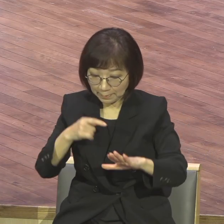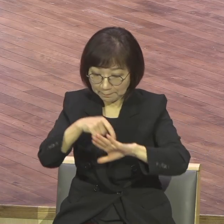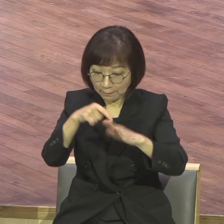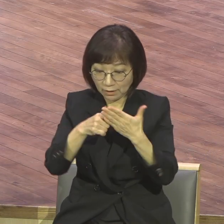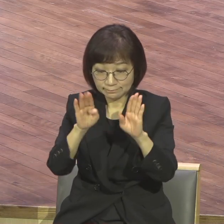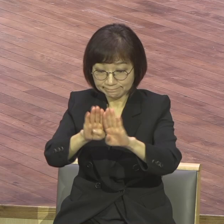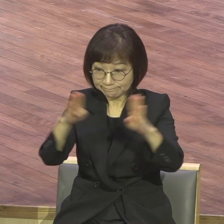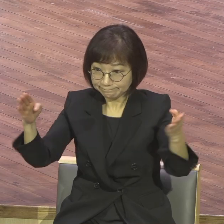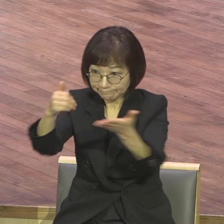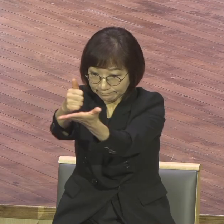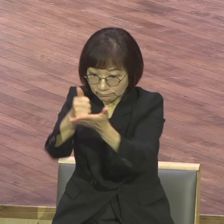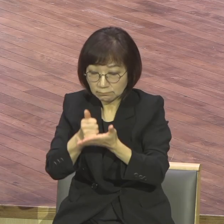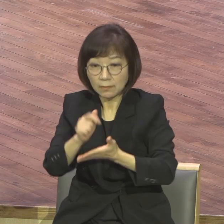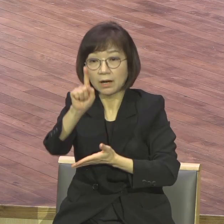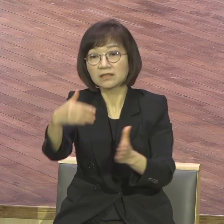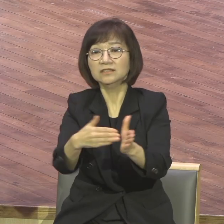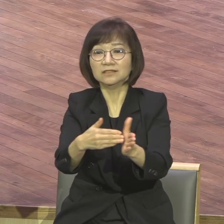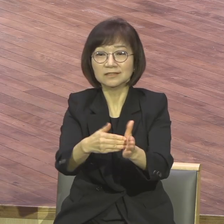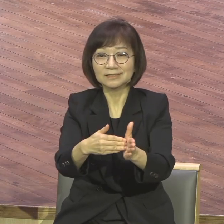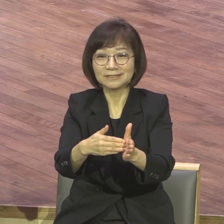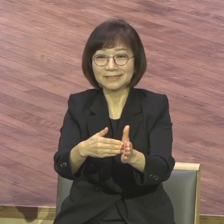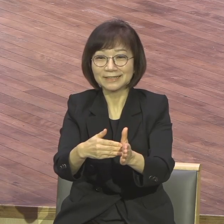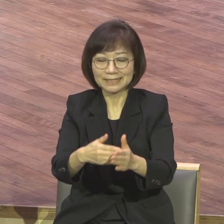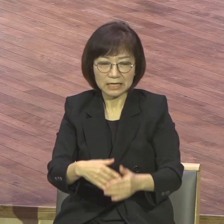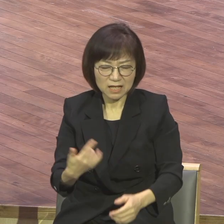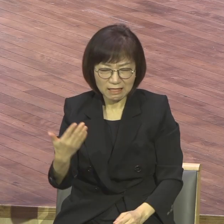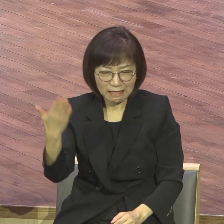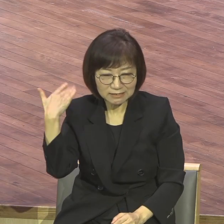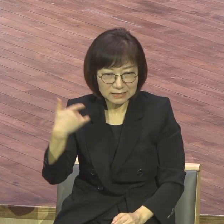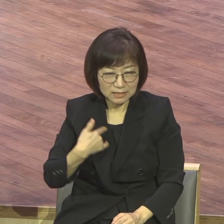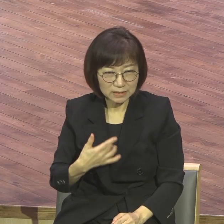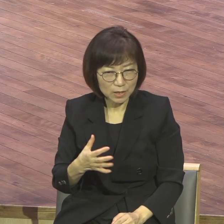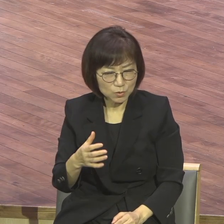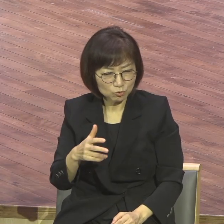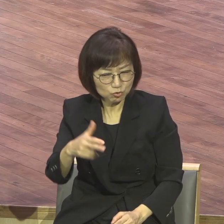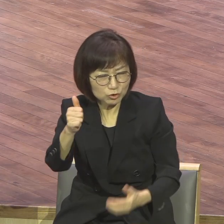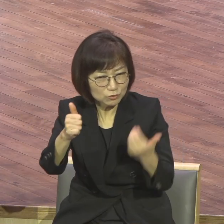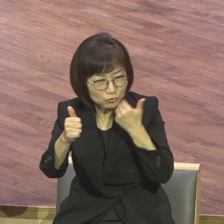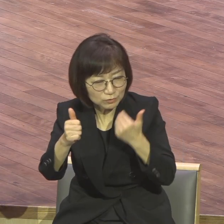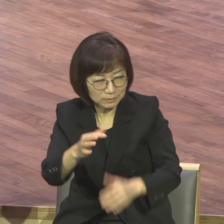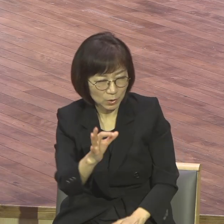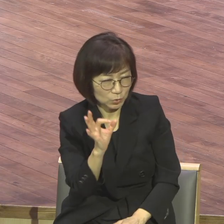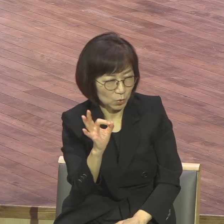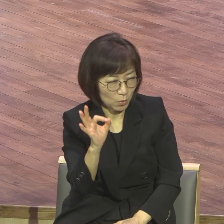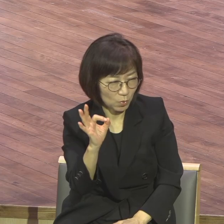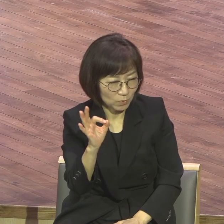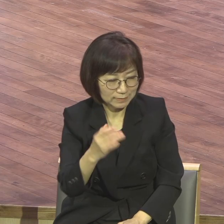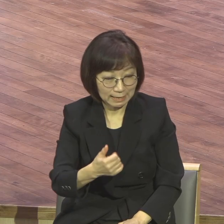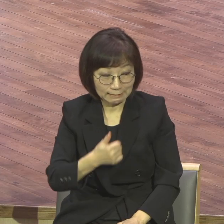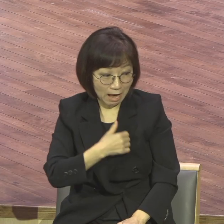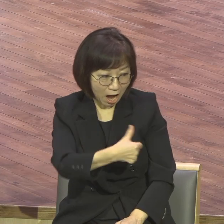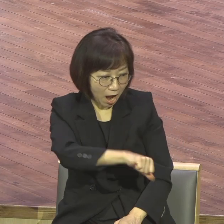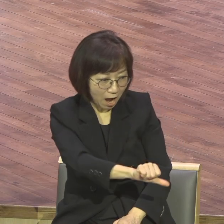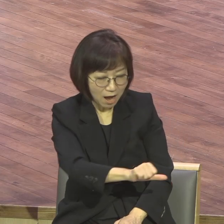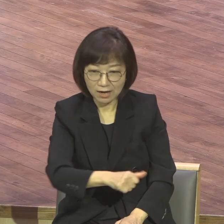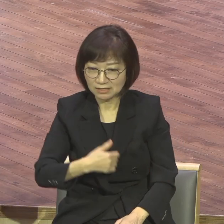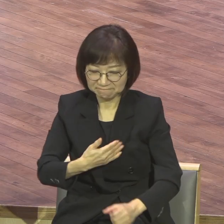나의 주인으로 내 주인이 돈이고 내 주인이 나고 내 주인이 아들이고 내 주인이 권력이고 내